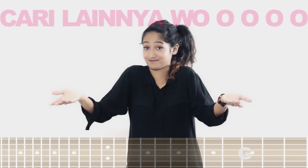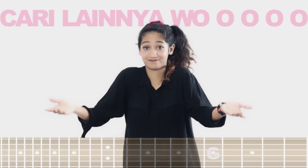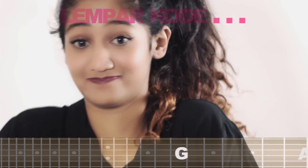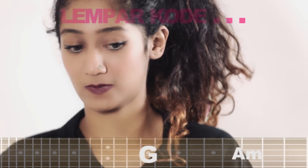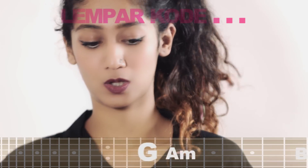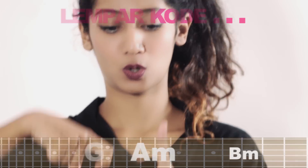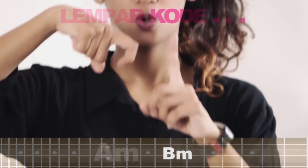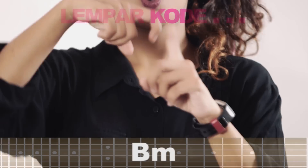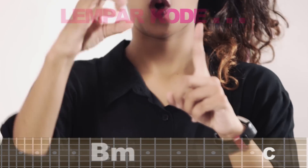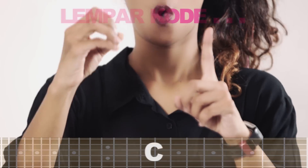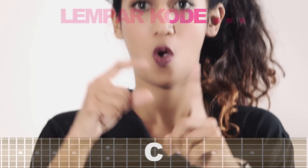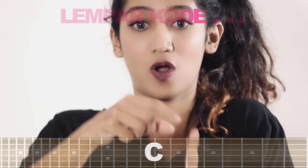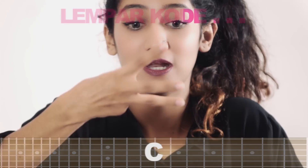Lempar Korea